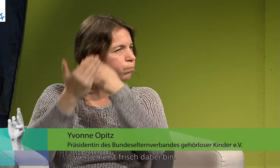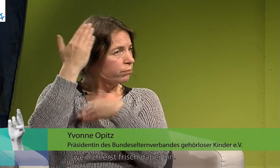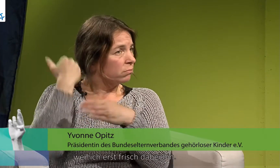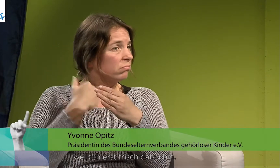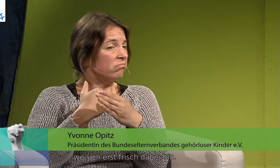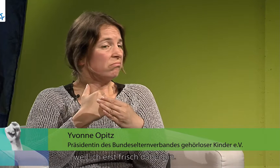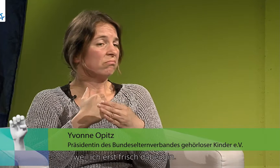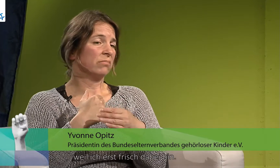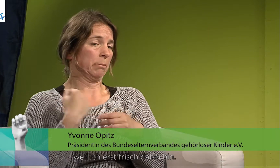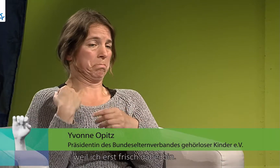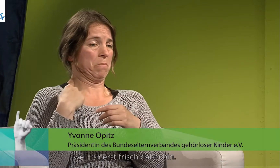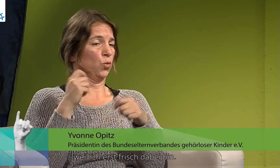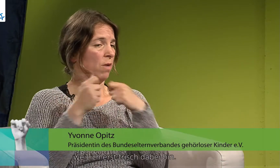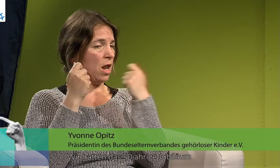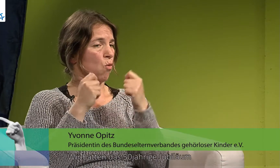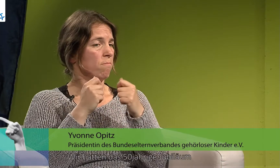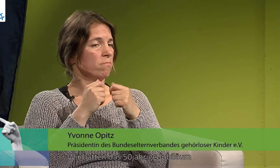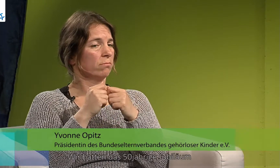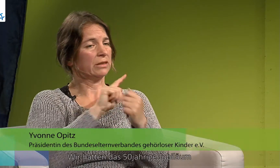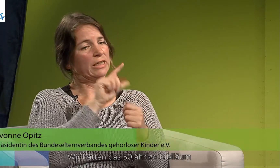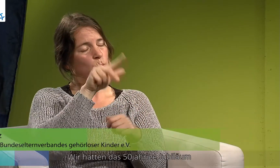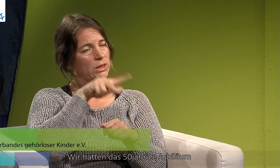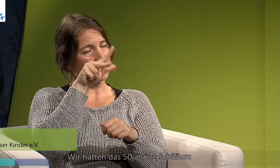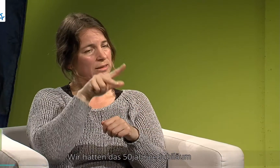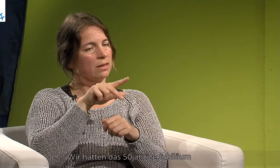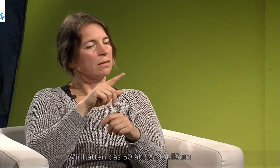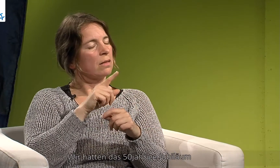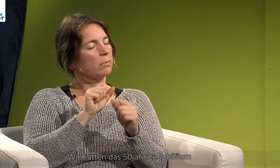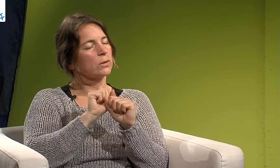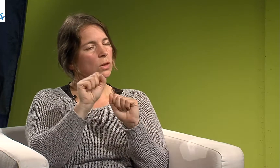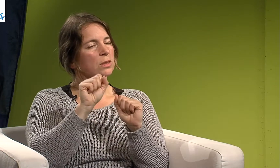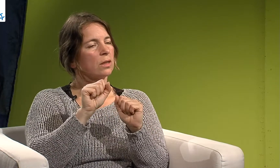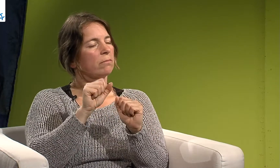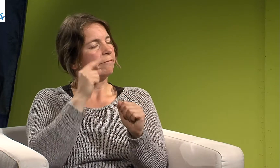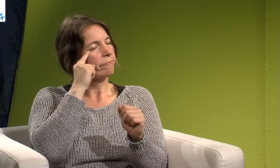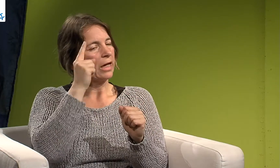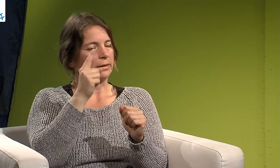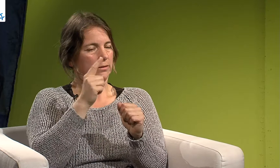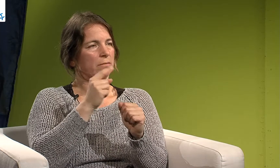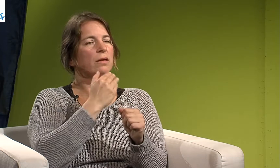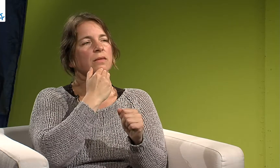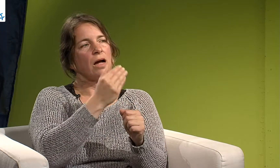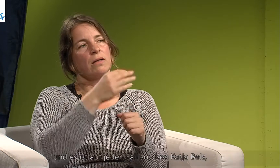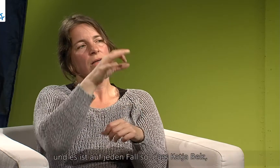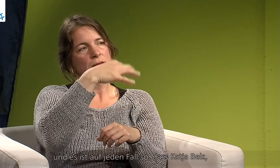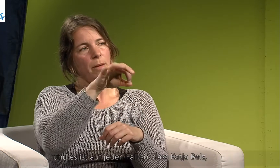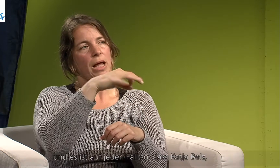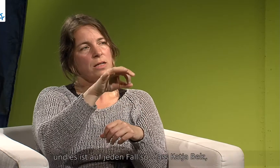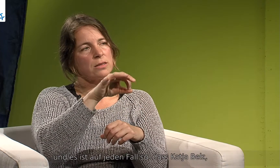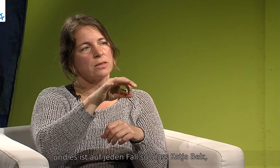erst frisch dabei bin. Also wir hatten ja das 50-jährige Jubiläum und es ist auf jeden Fall so,